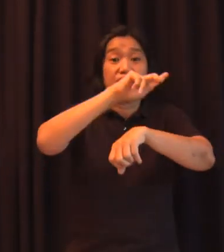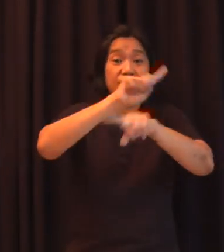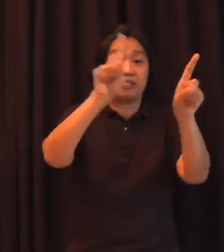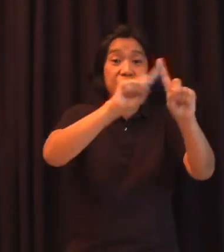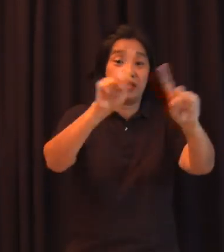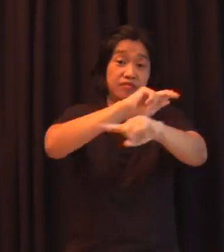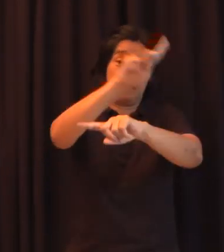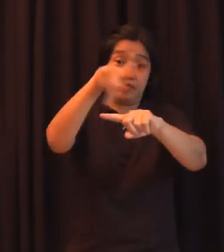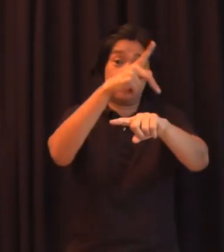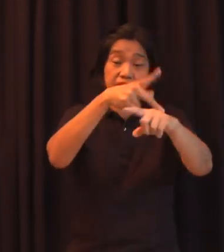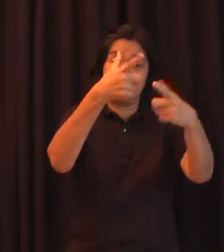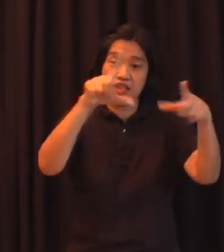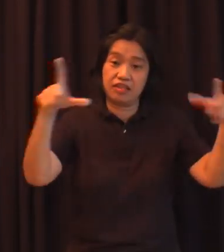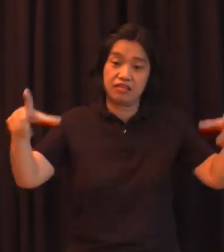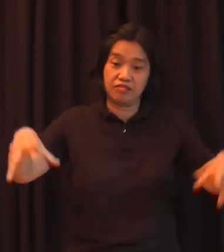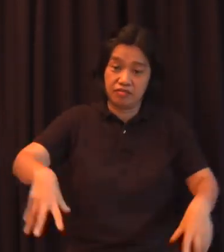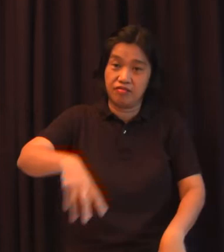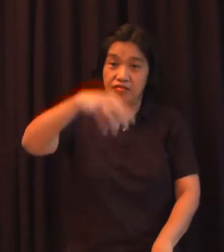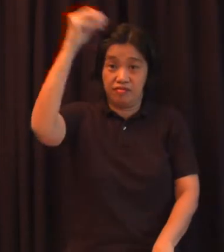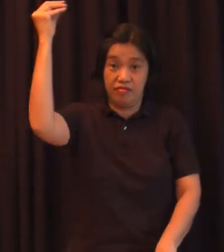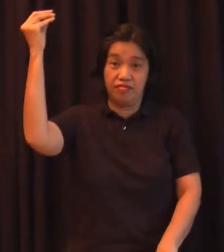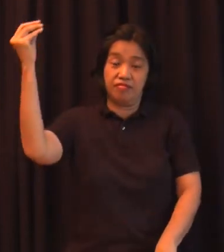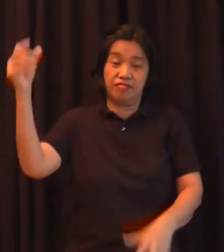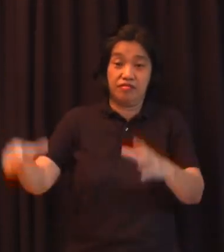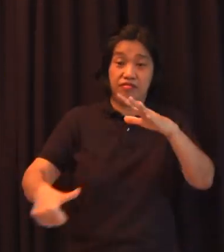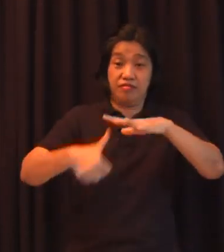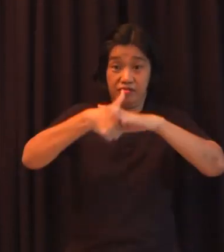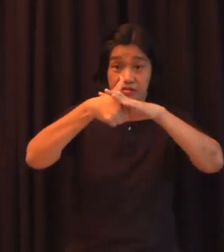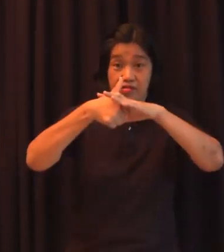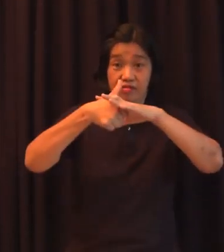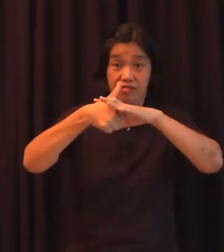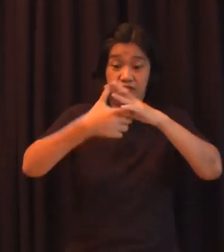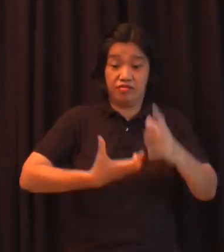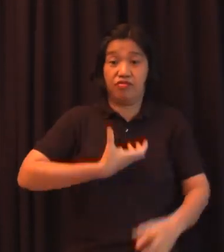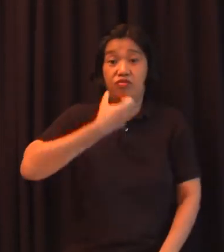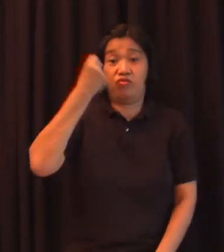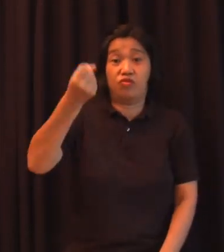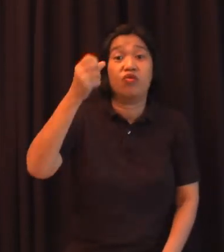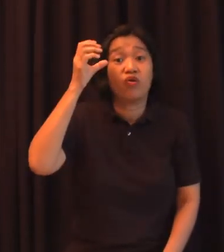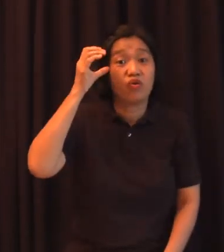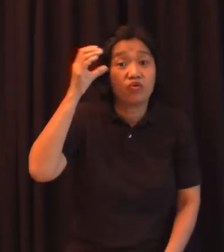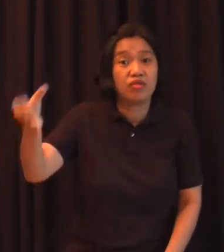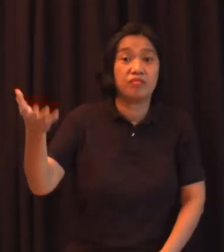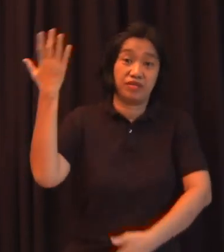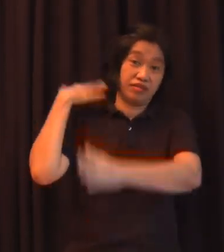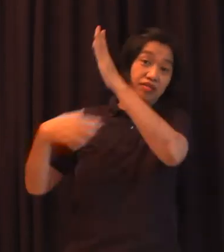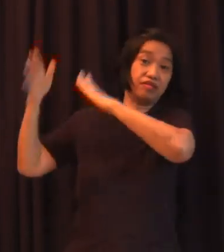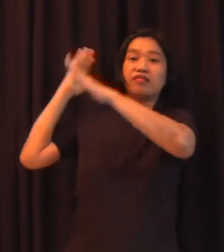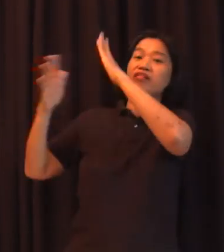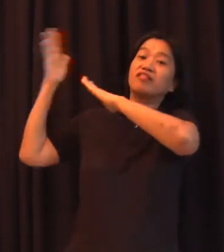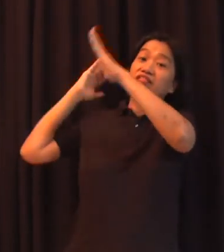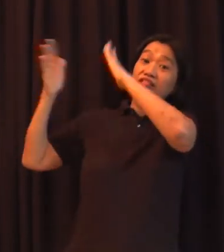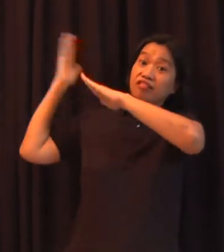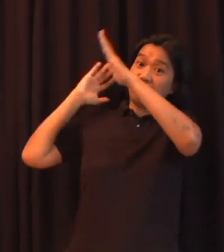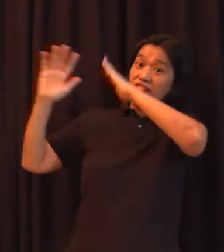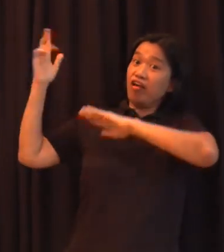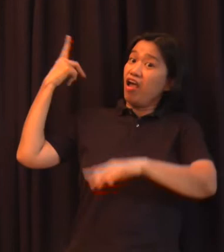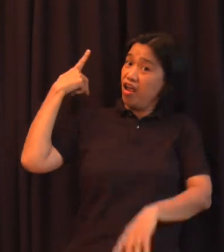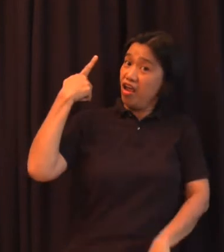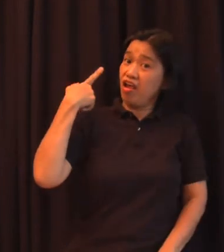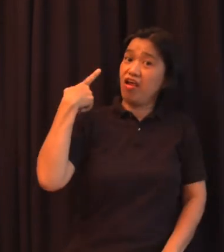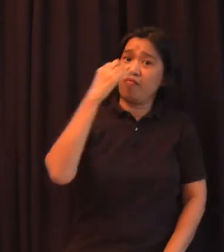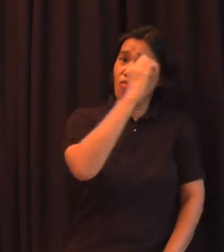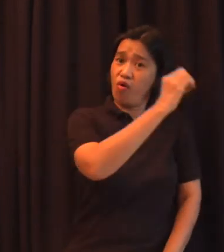konsepto kung paano yung mga ninuno natin ay meron pala silang sarili-sariling paraan ng